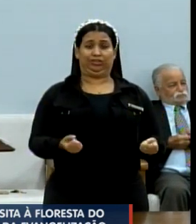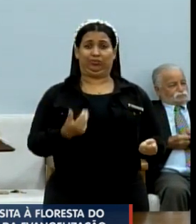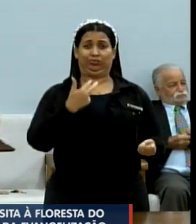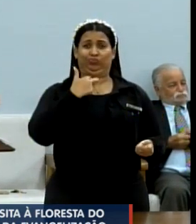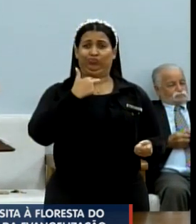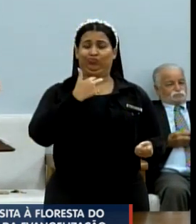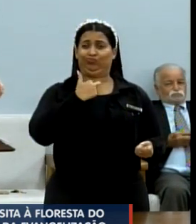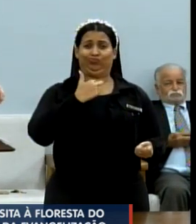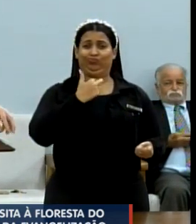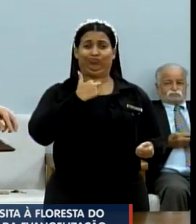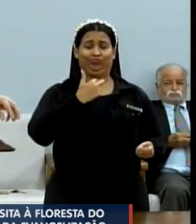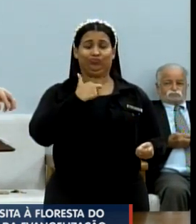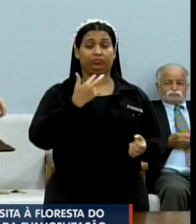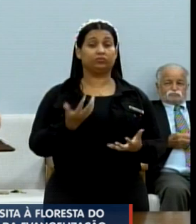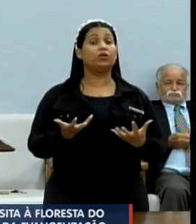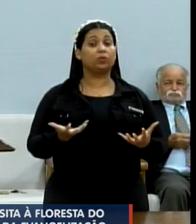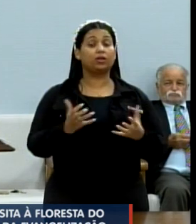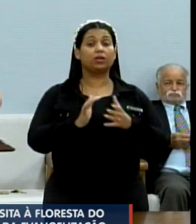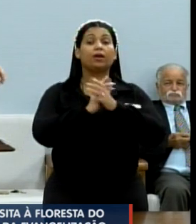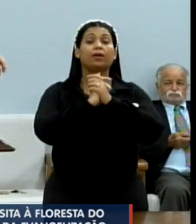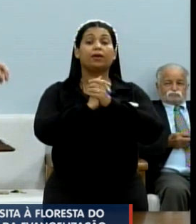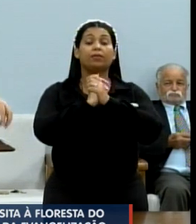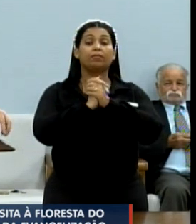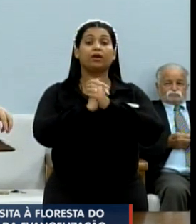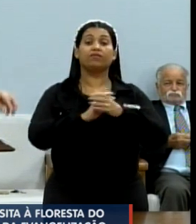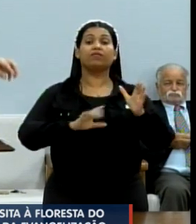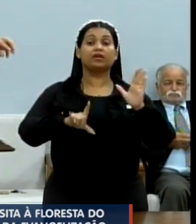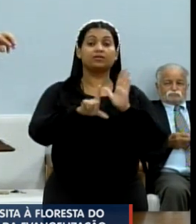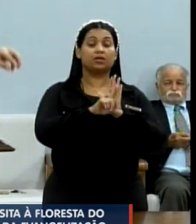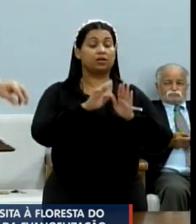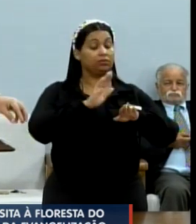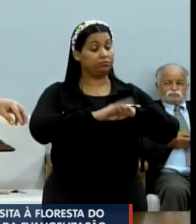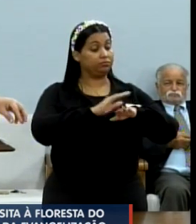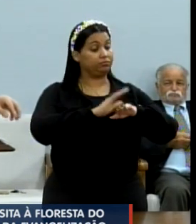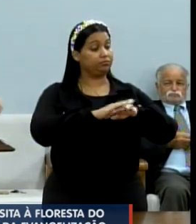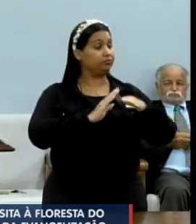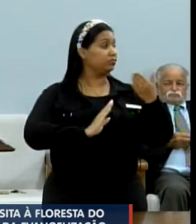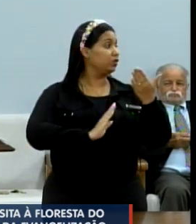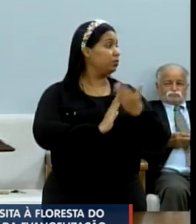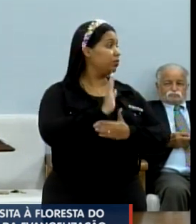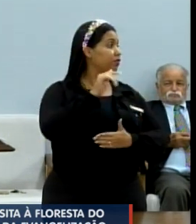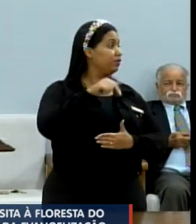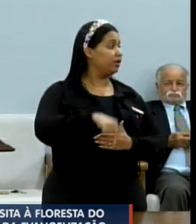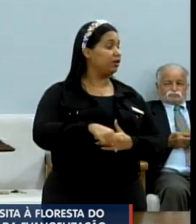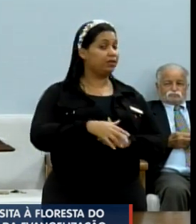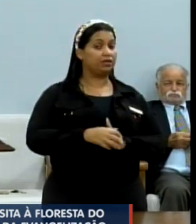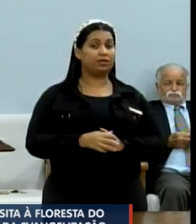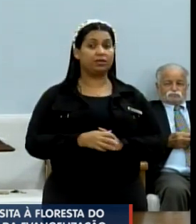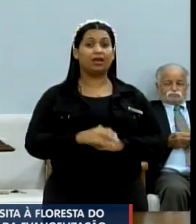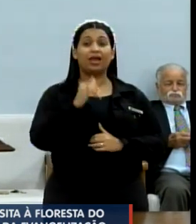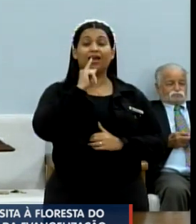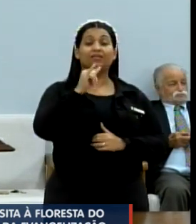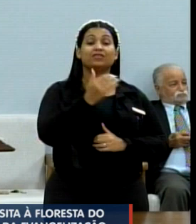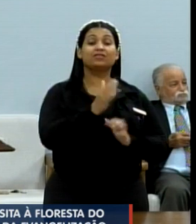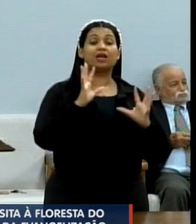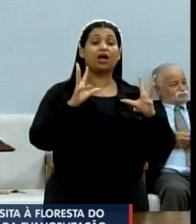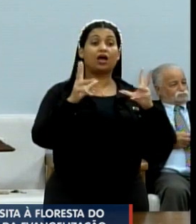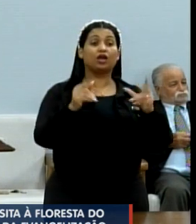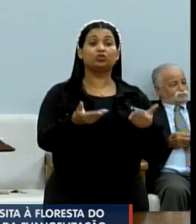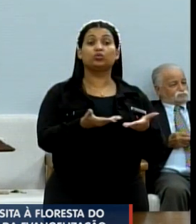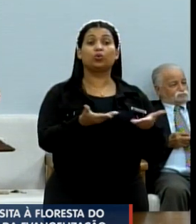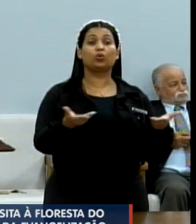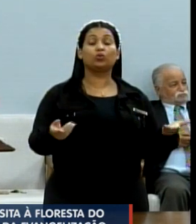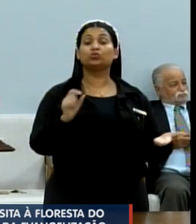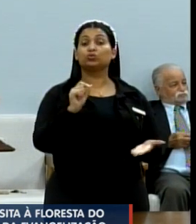Então eu queria aqui parabenizar essa lei, essa lei de minha autoria foi aprovada aqui e dizer a todos que